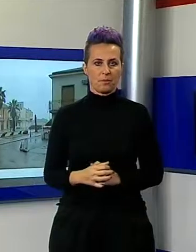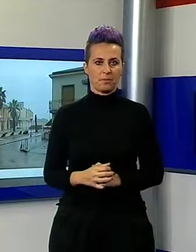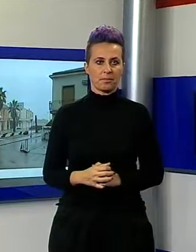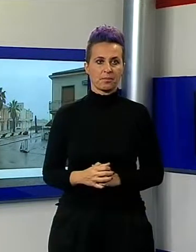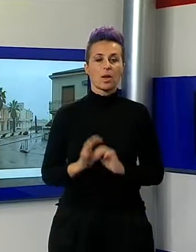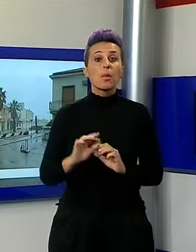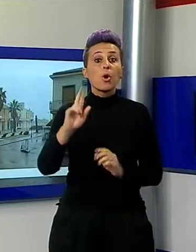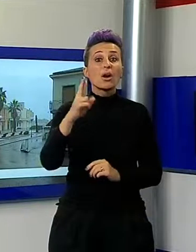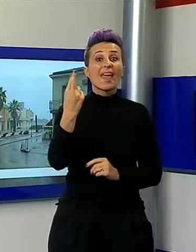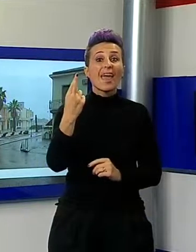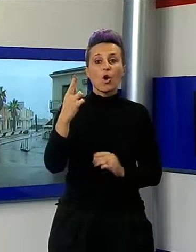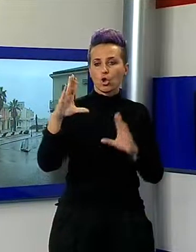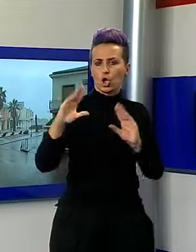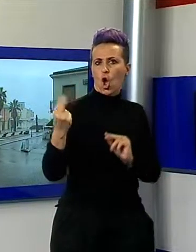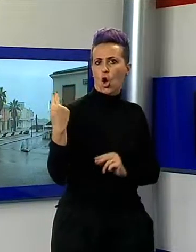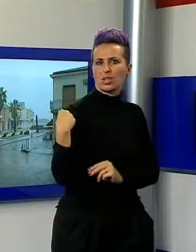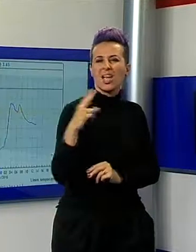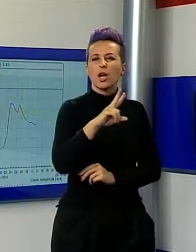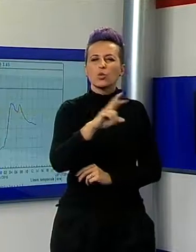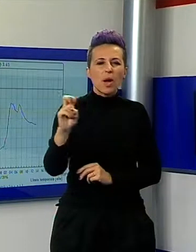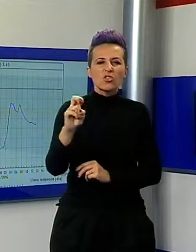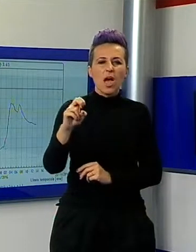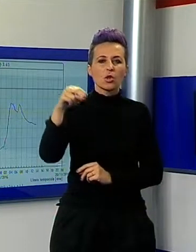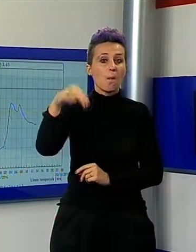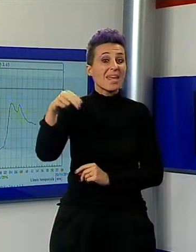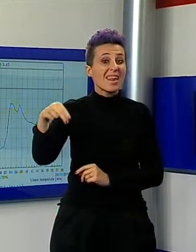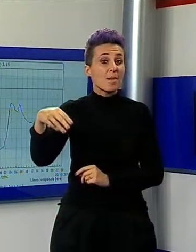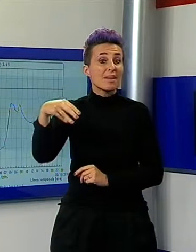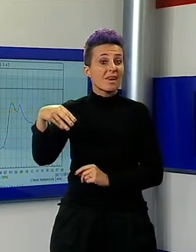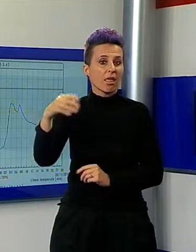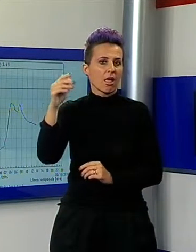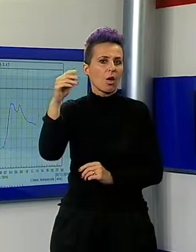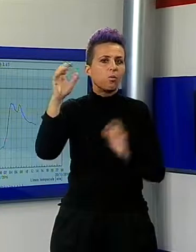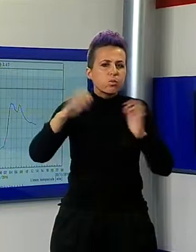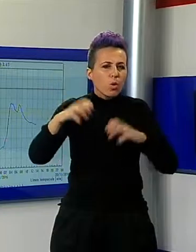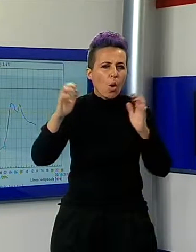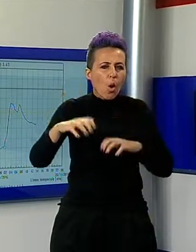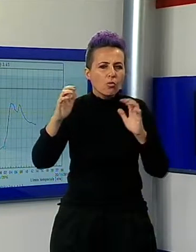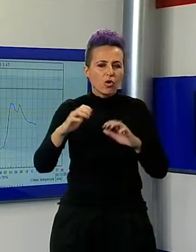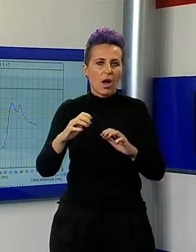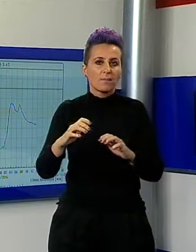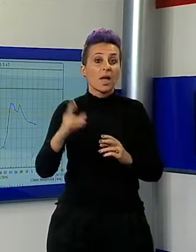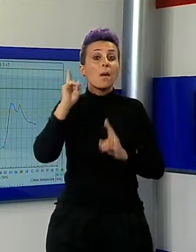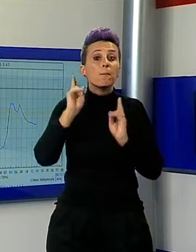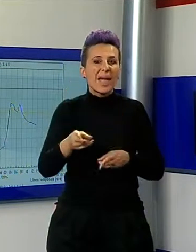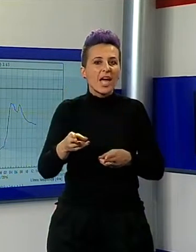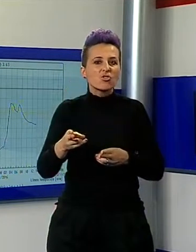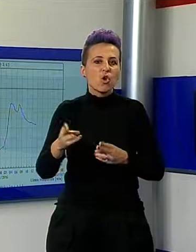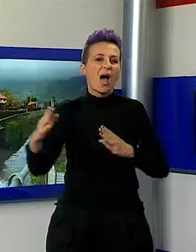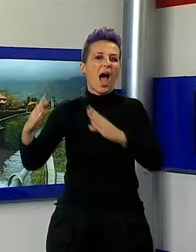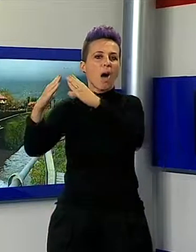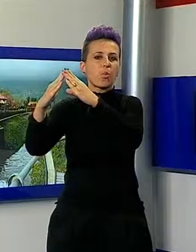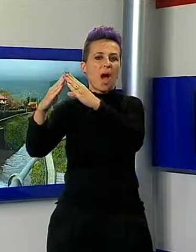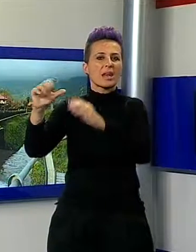record della notata di piogge temporali eccezionali che ha investito anche la Versilia. Il primato sulle Apuane, nello Stazemese, a